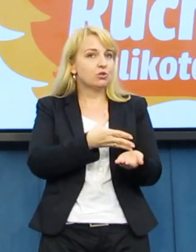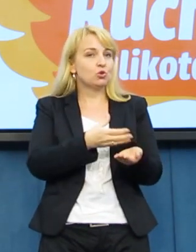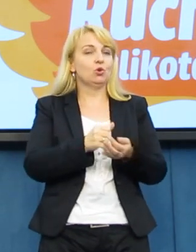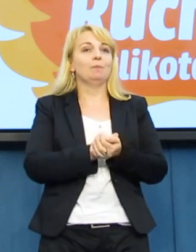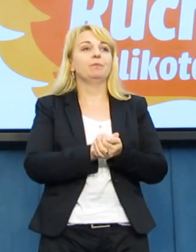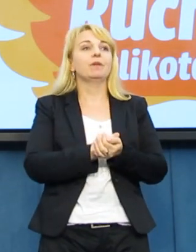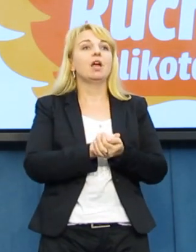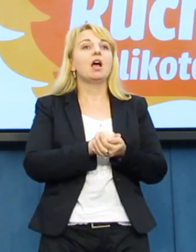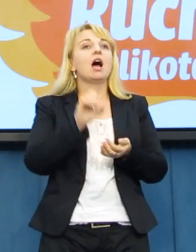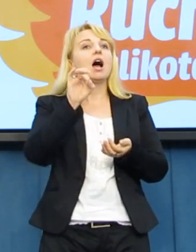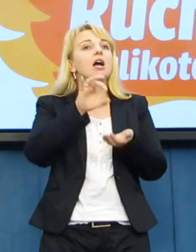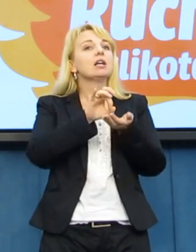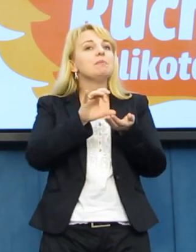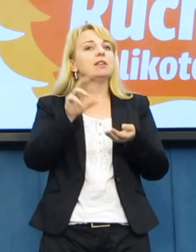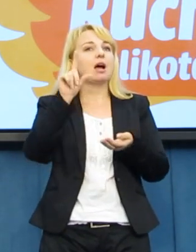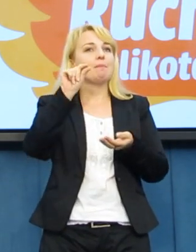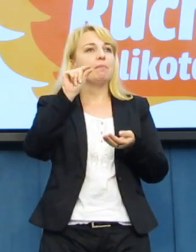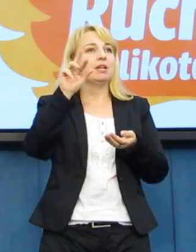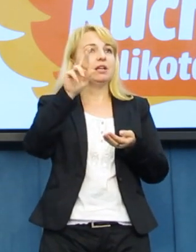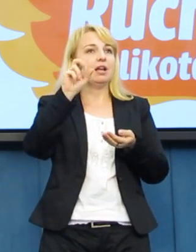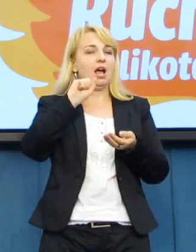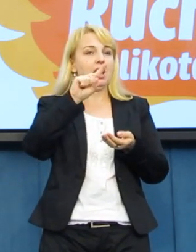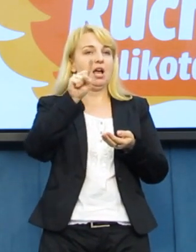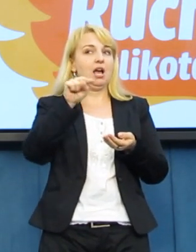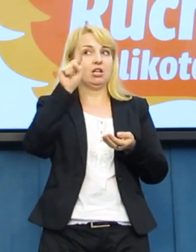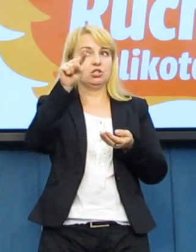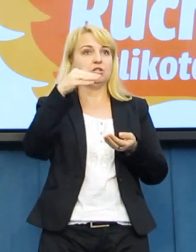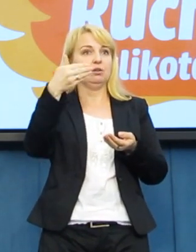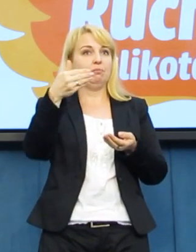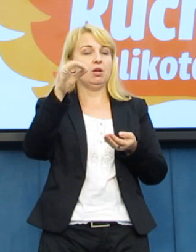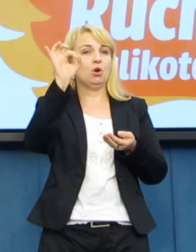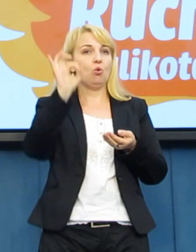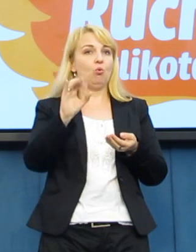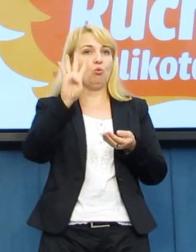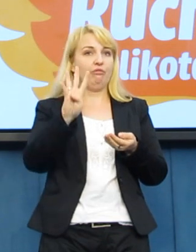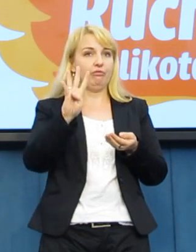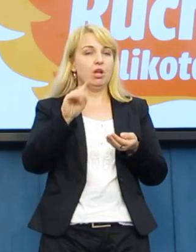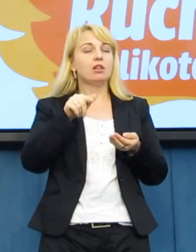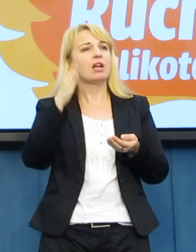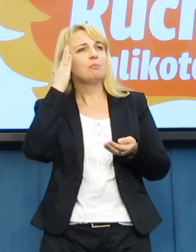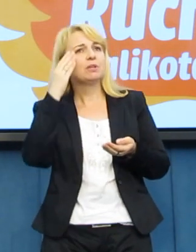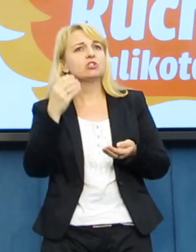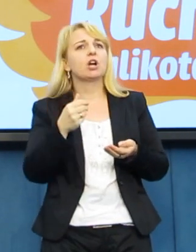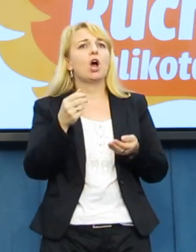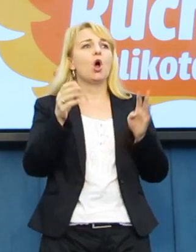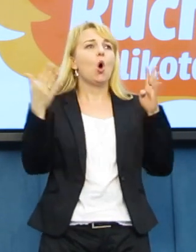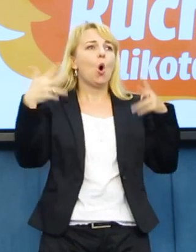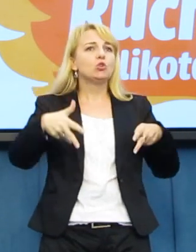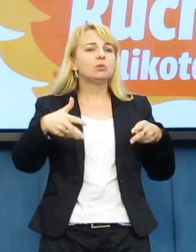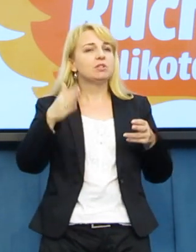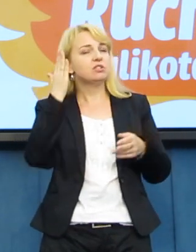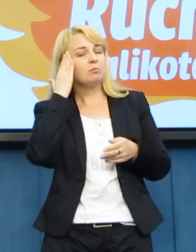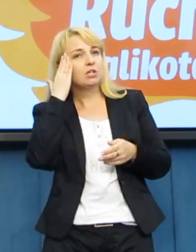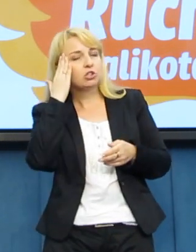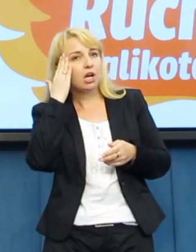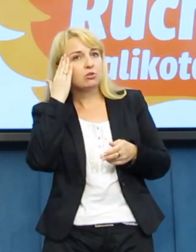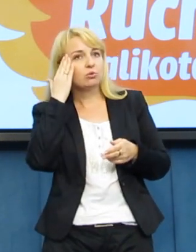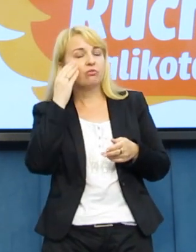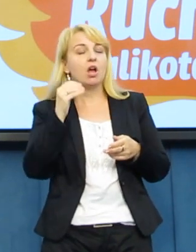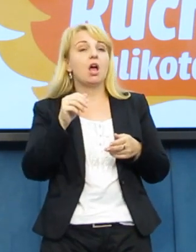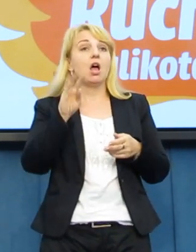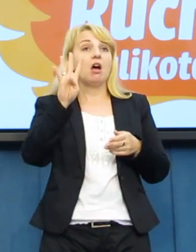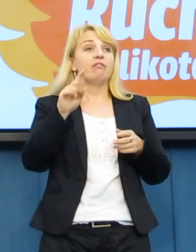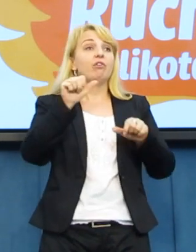gminę Praszmów. Mieszka tam 8 312 mieszkańców i w roku 2009